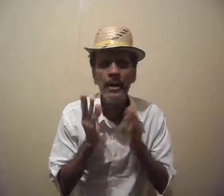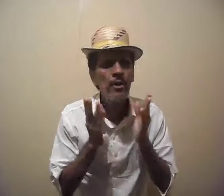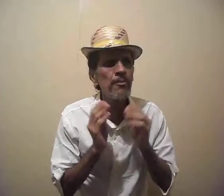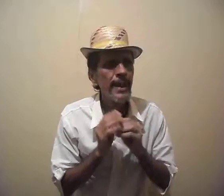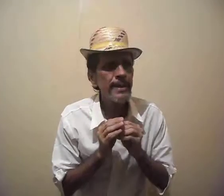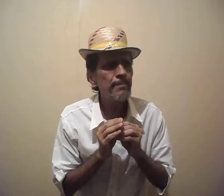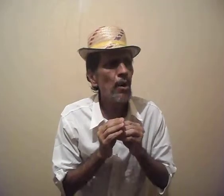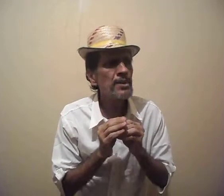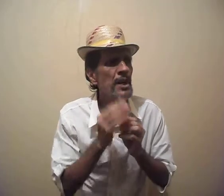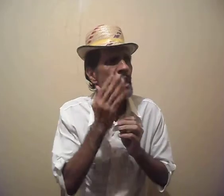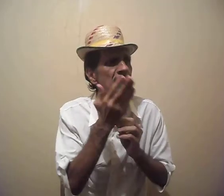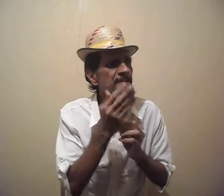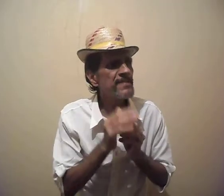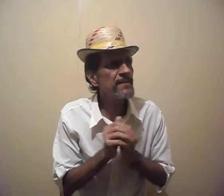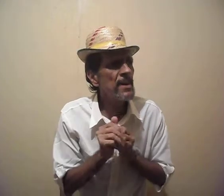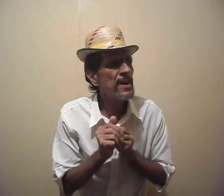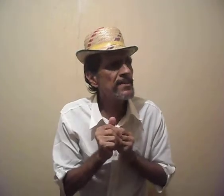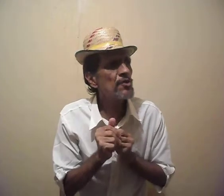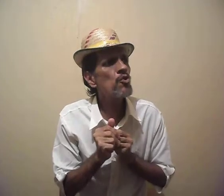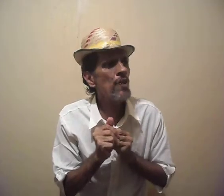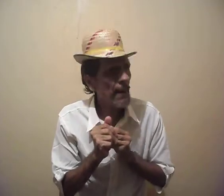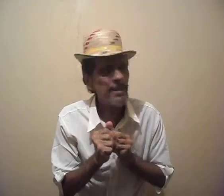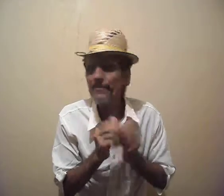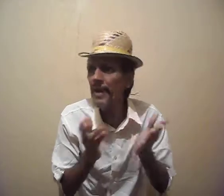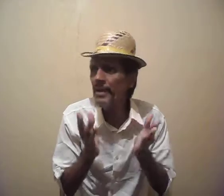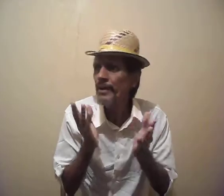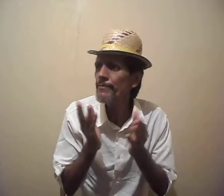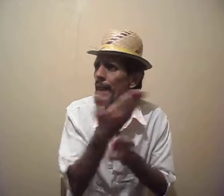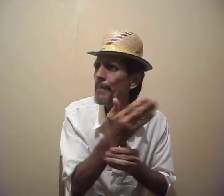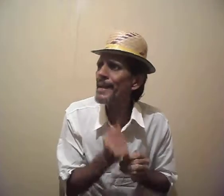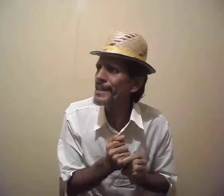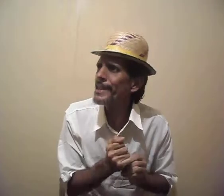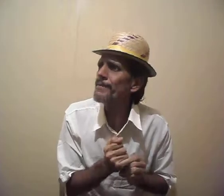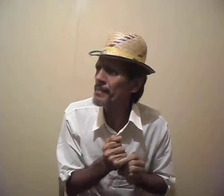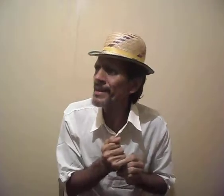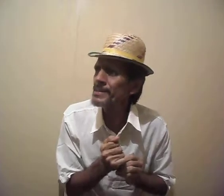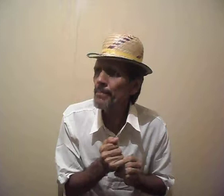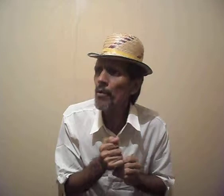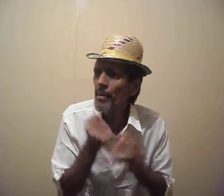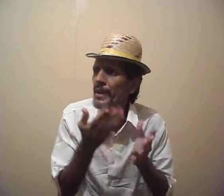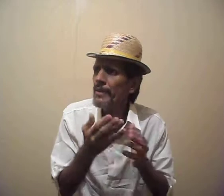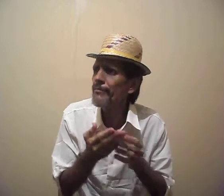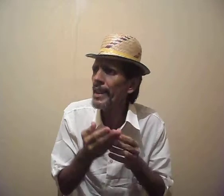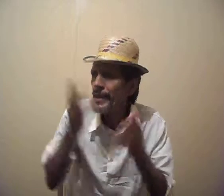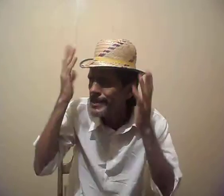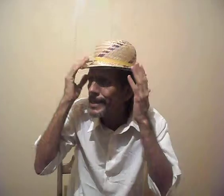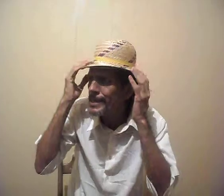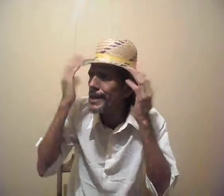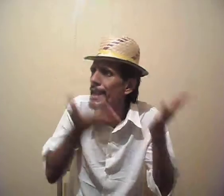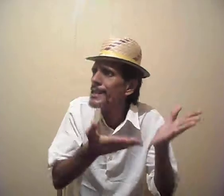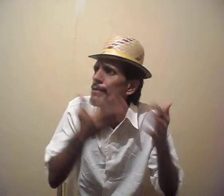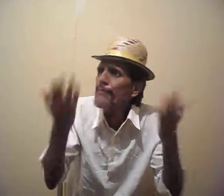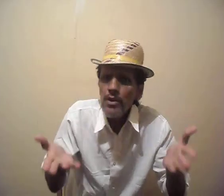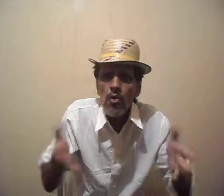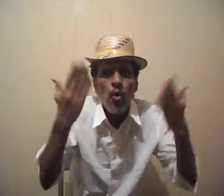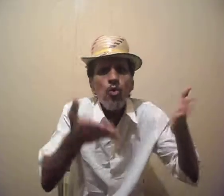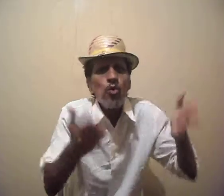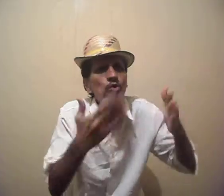Como é que pode esse juro capim vai lá pra aquela TV, marcha a bomba e fala que ele que viu o